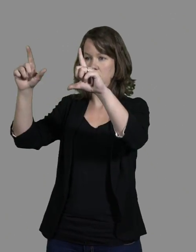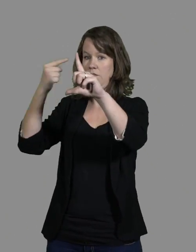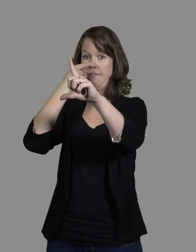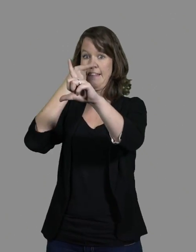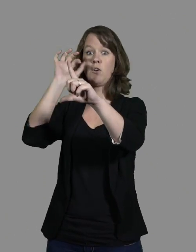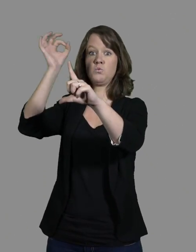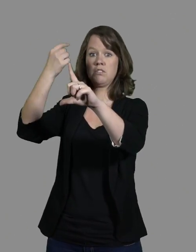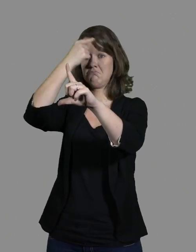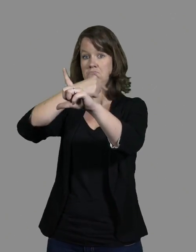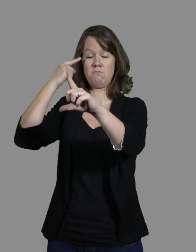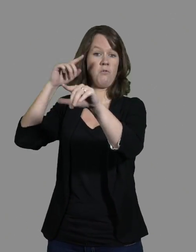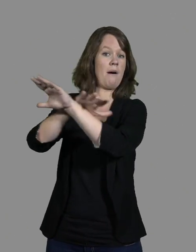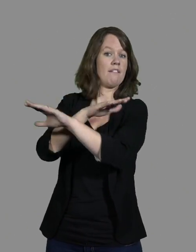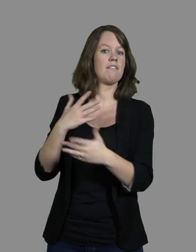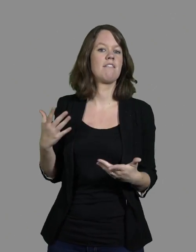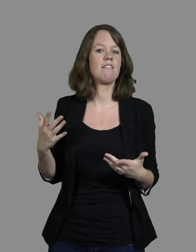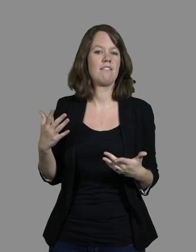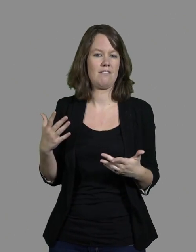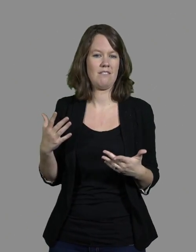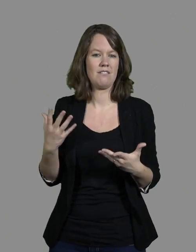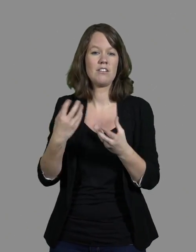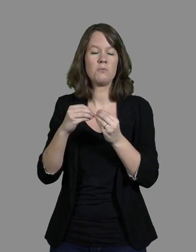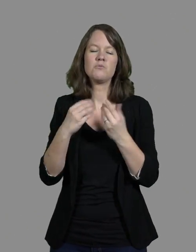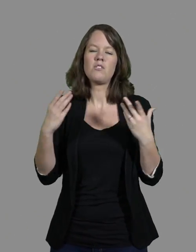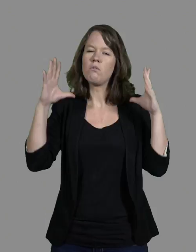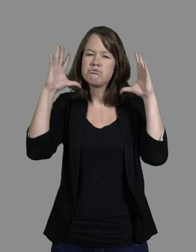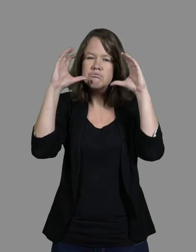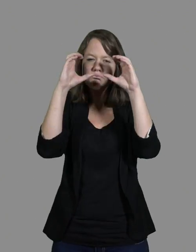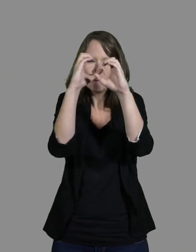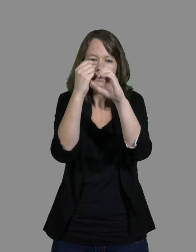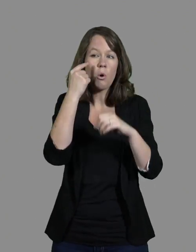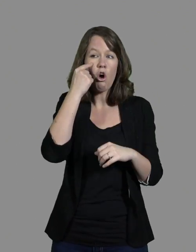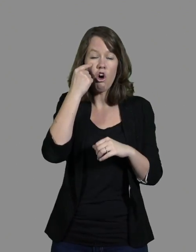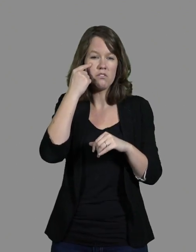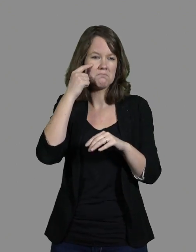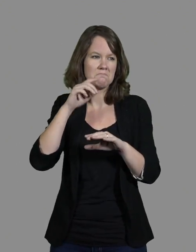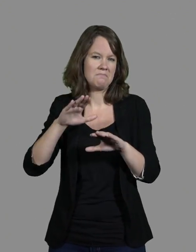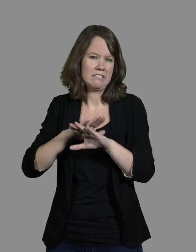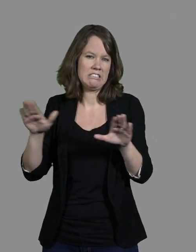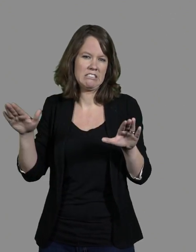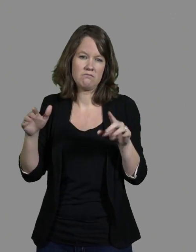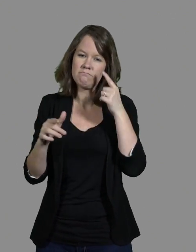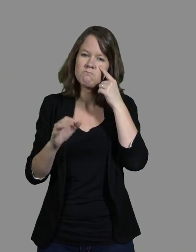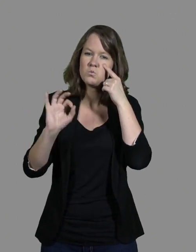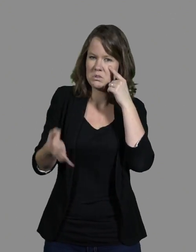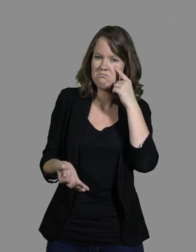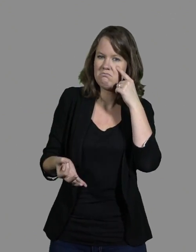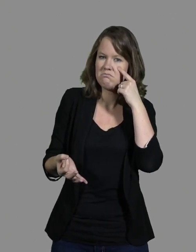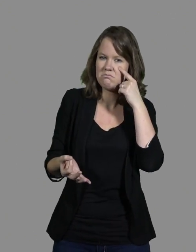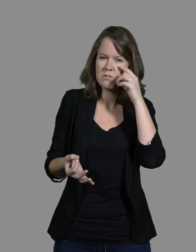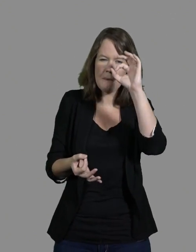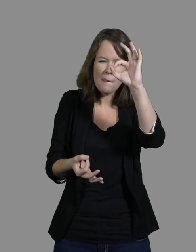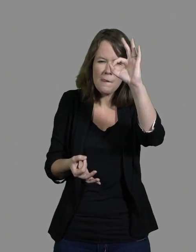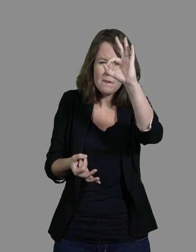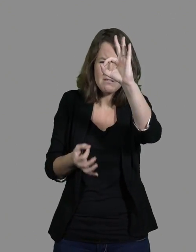mais il y a... Alors, comme ça, c'est vraiment, vraiment rétrécit. Par exemple, l'œil droit ne voit plus, il ne reste plus que l'œil gauche dans mon champ central.